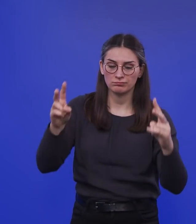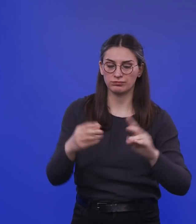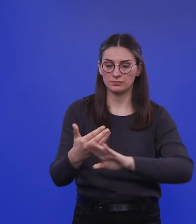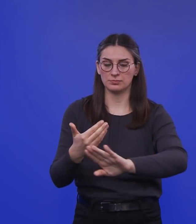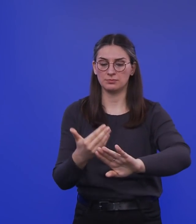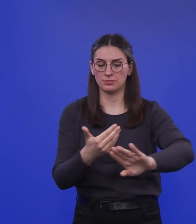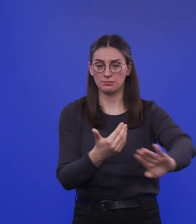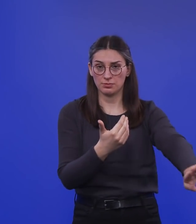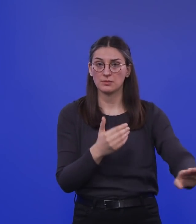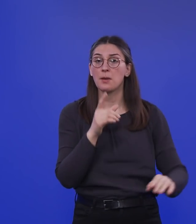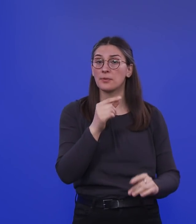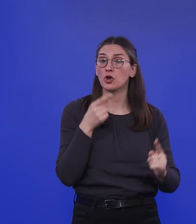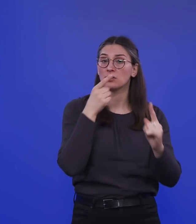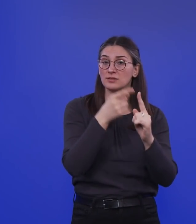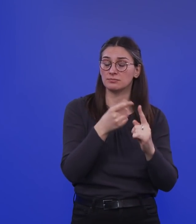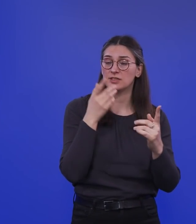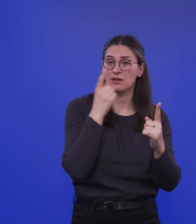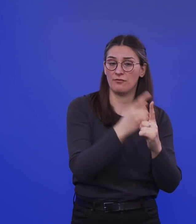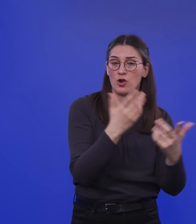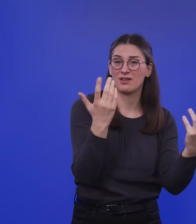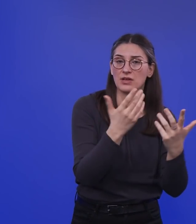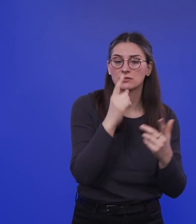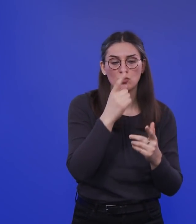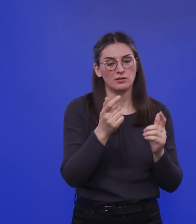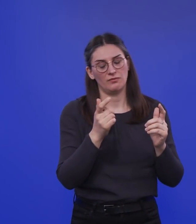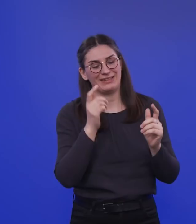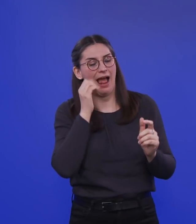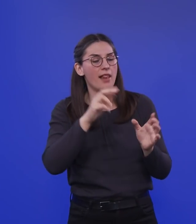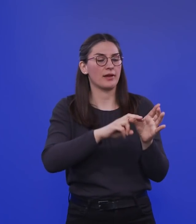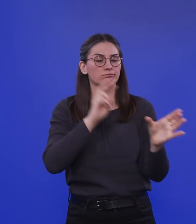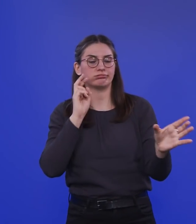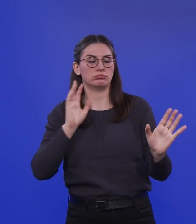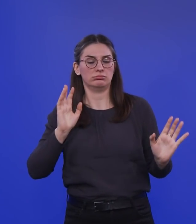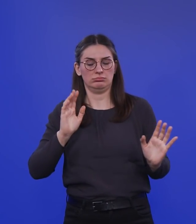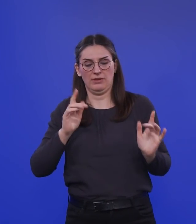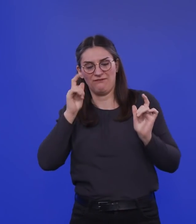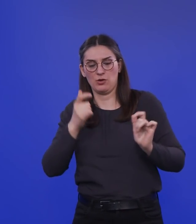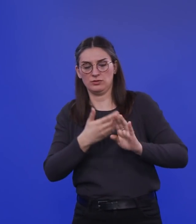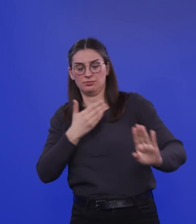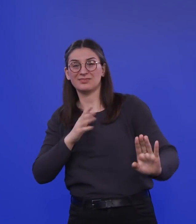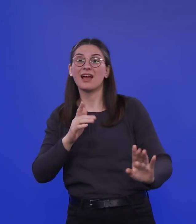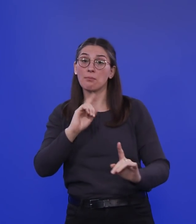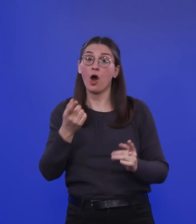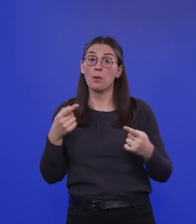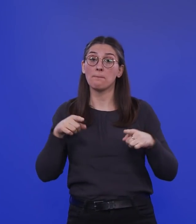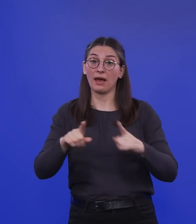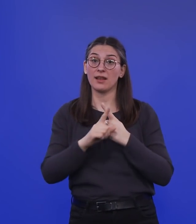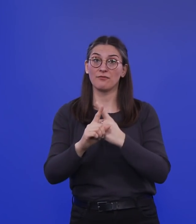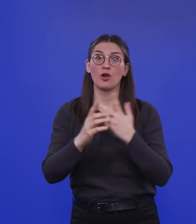Einzelne da jetzt aus dem Alltagsleben rausgenommen wird und nicht mehr dem Virus begegnet, sondern eben auch, indem bestimmte